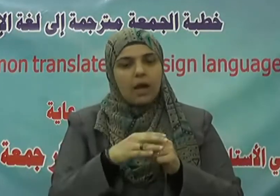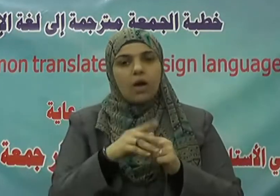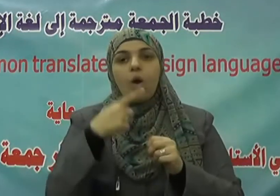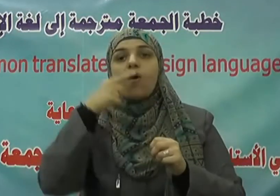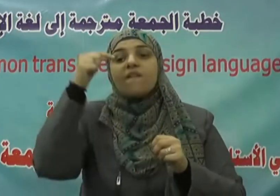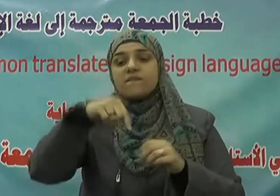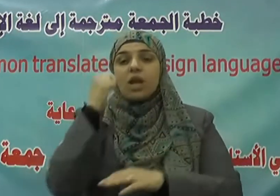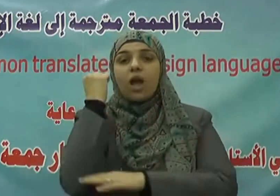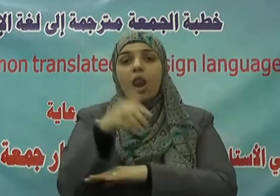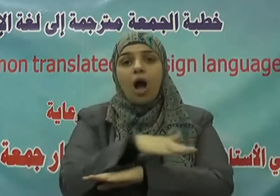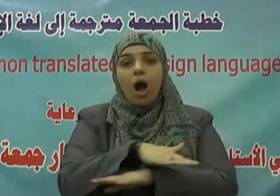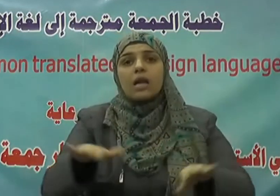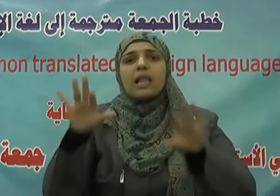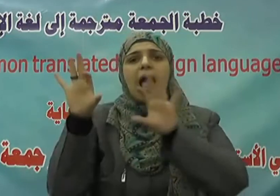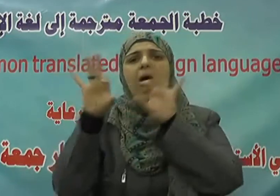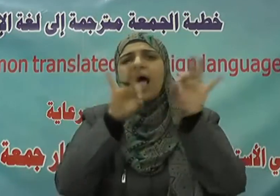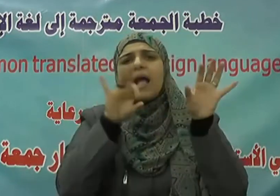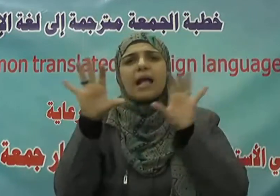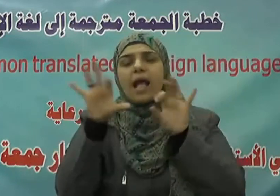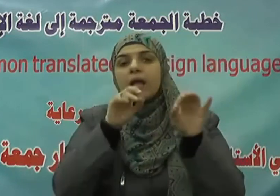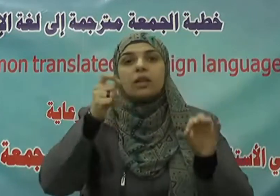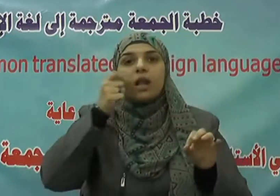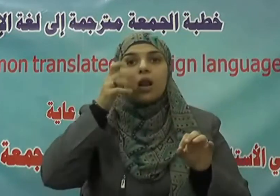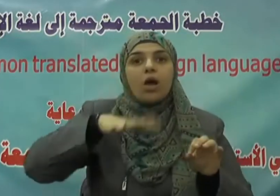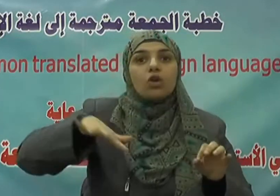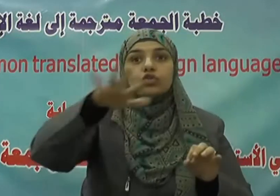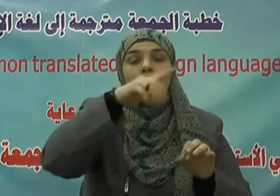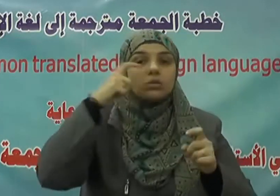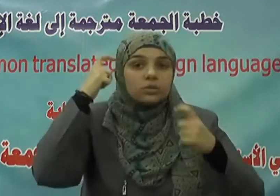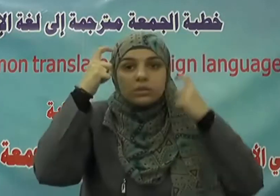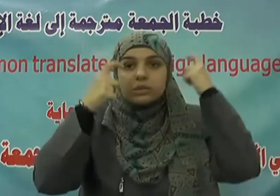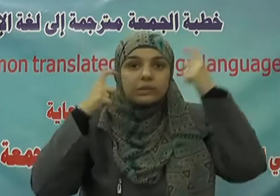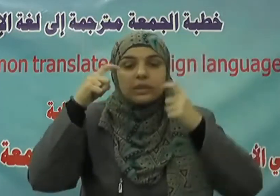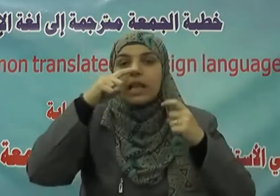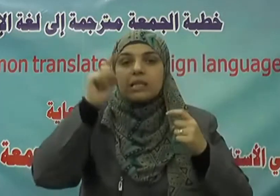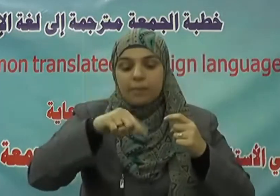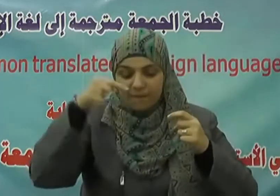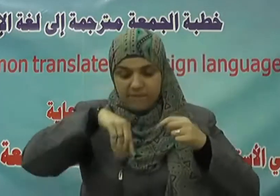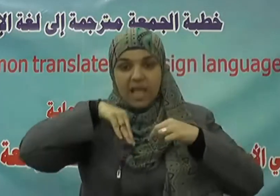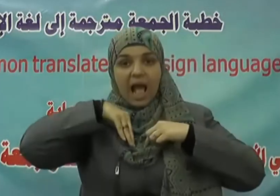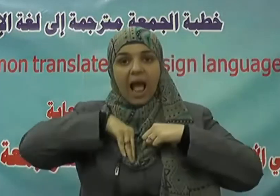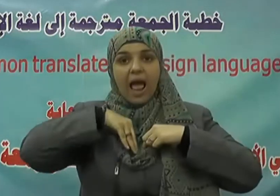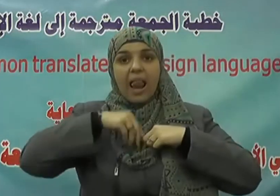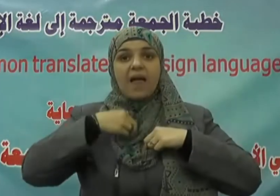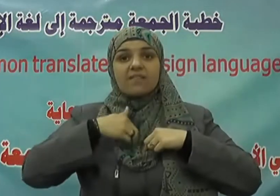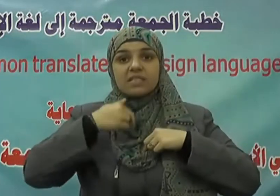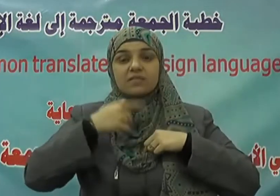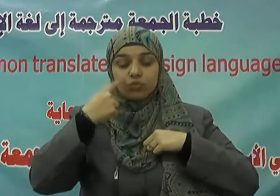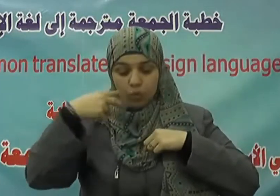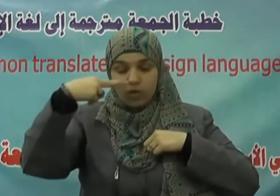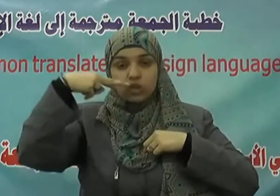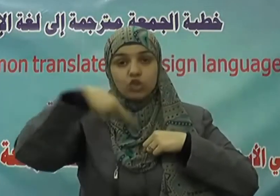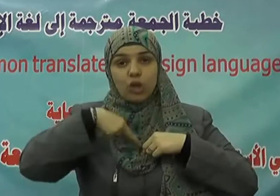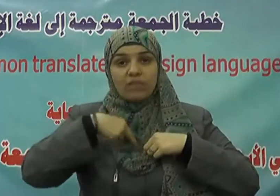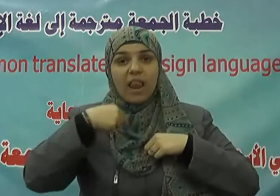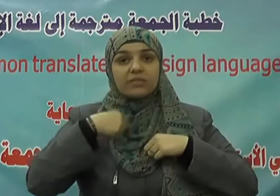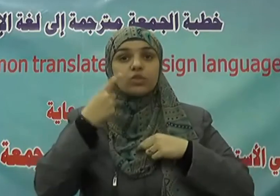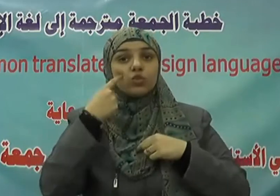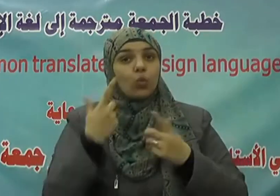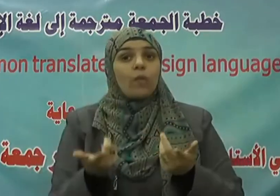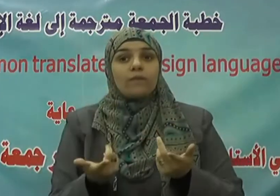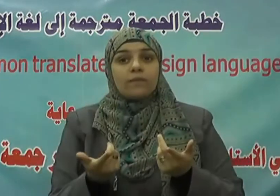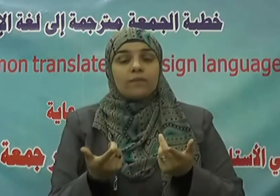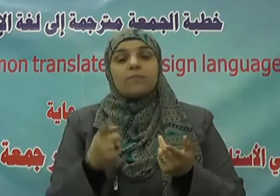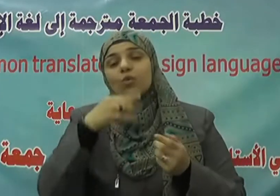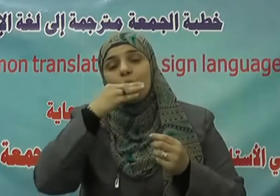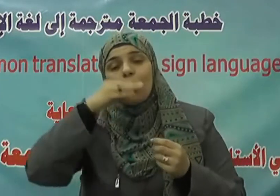آيات للموقنين وفي أنفسكم أفلا تبصرون فالقرآن